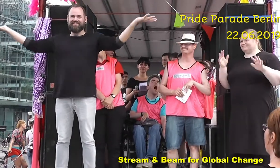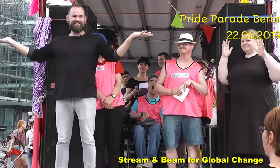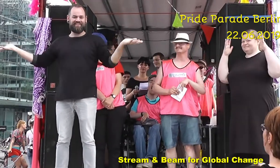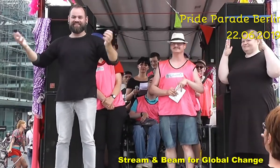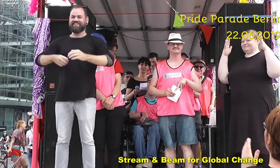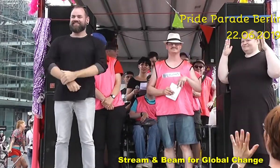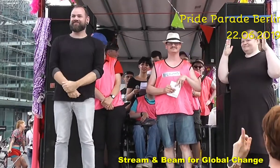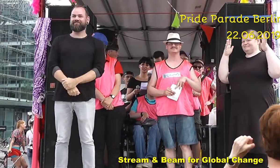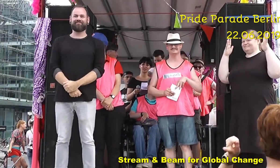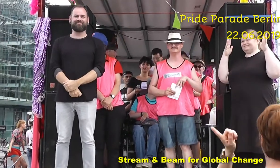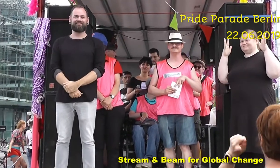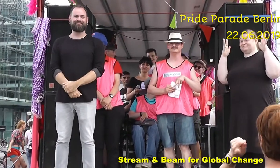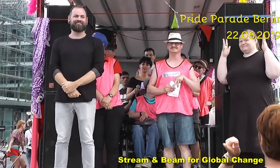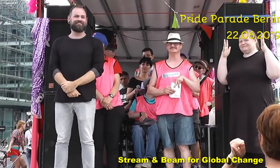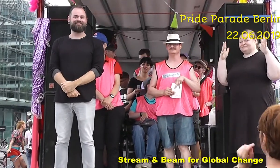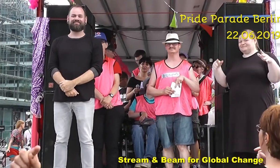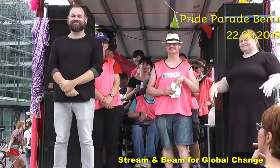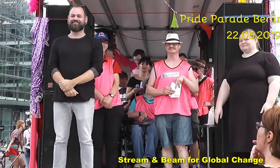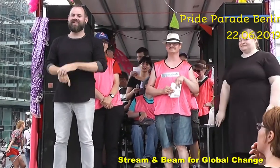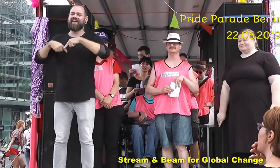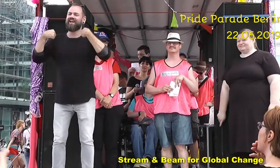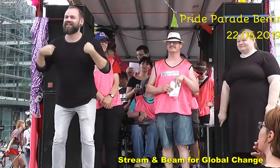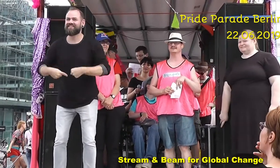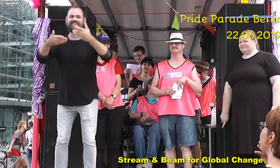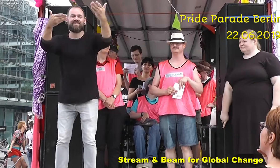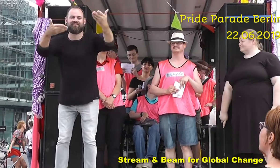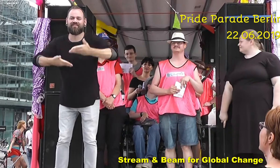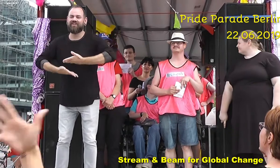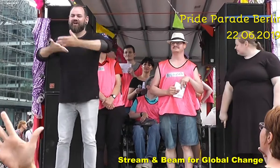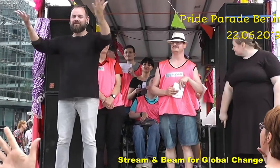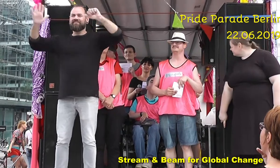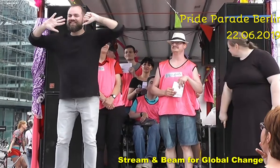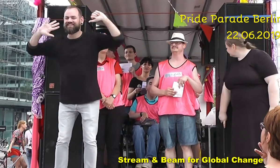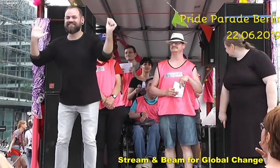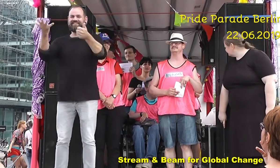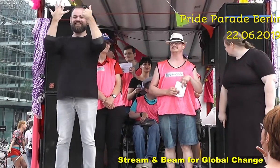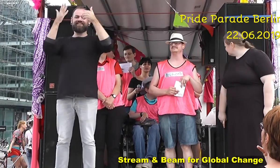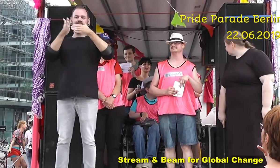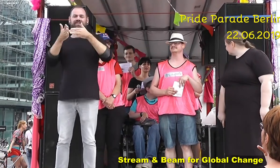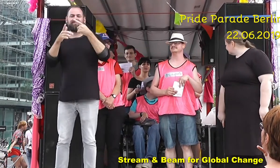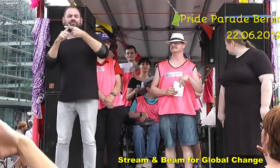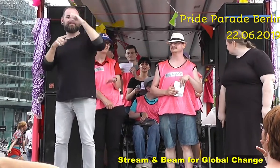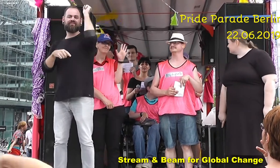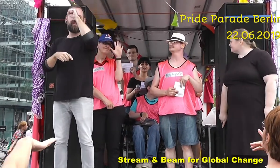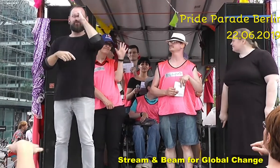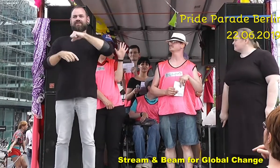Hallo. Herzlich willkommen zur sechsten Behindert und Verrückt feiern Pride Parade.